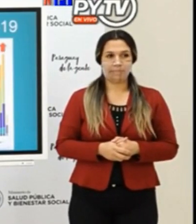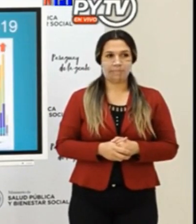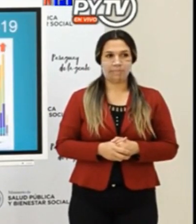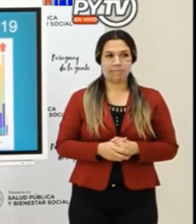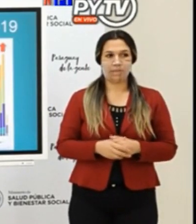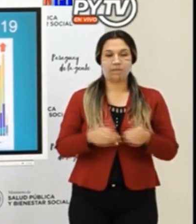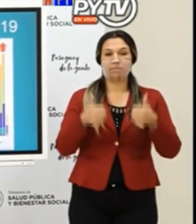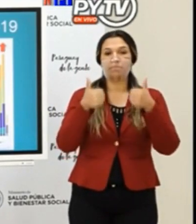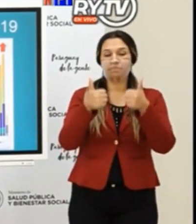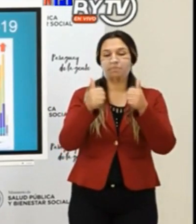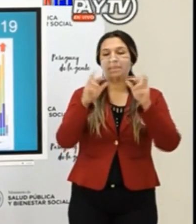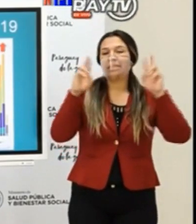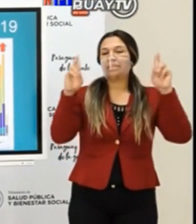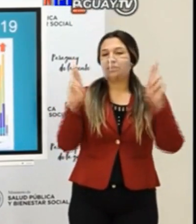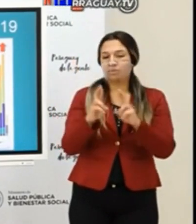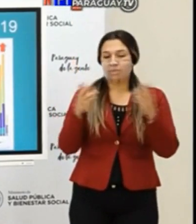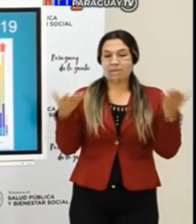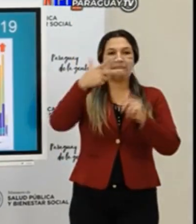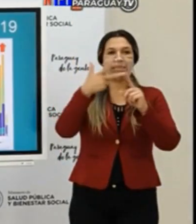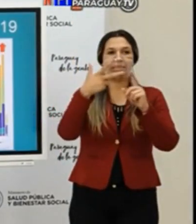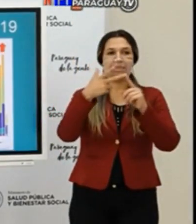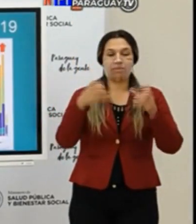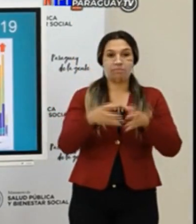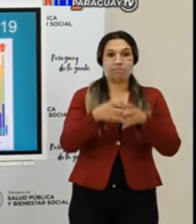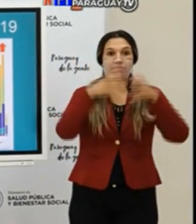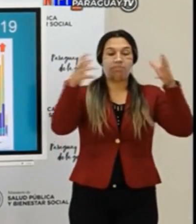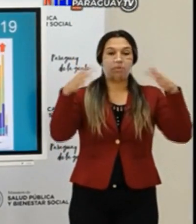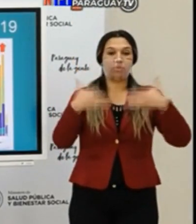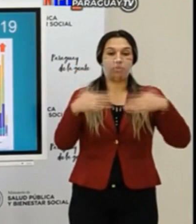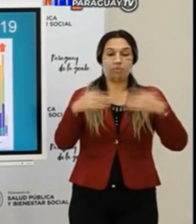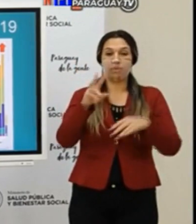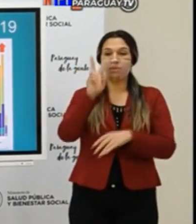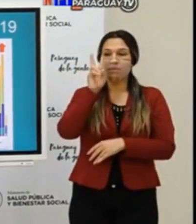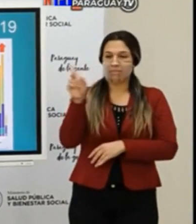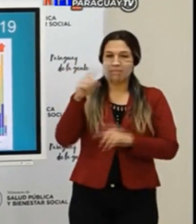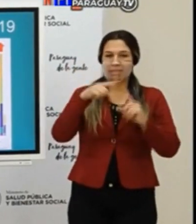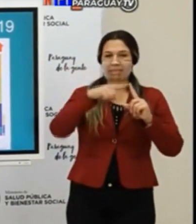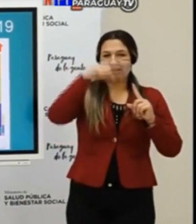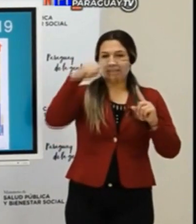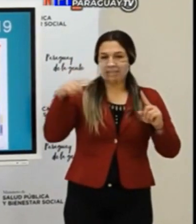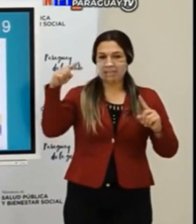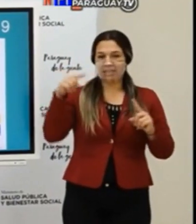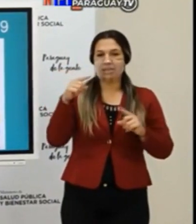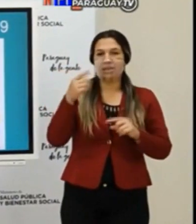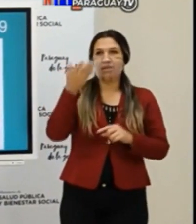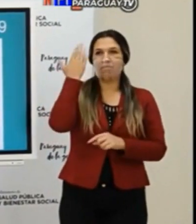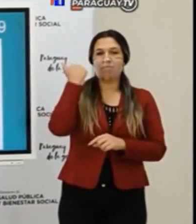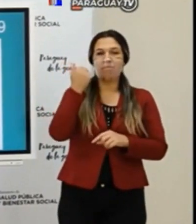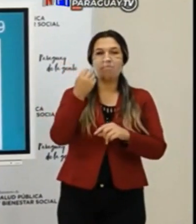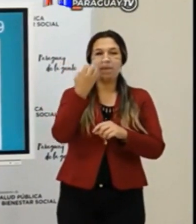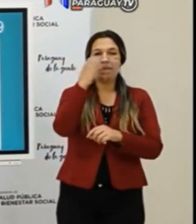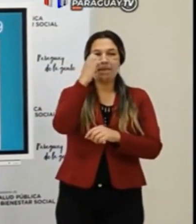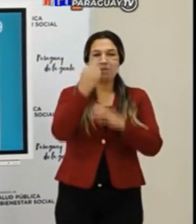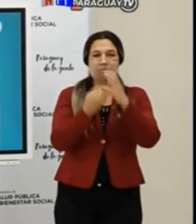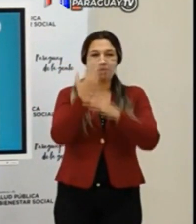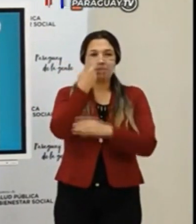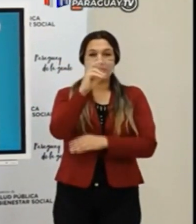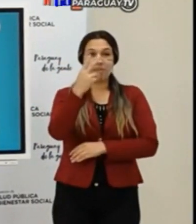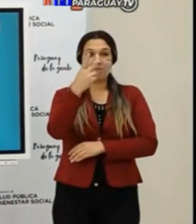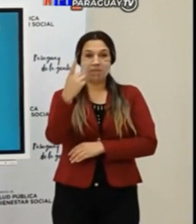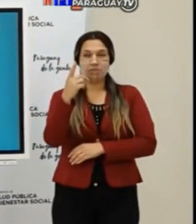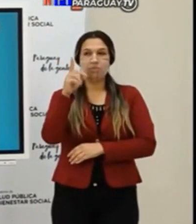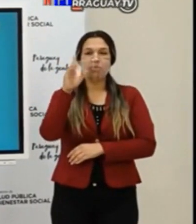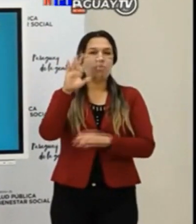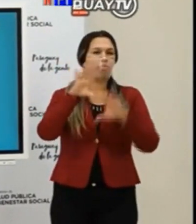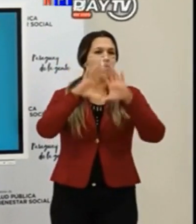Bueno, a manera de resumen, la situación anivante. Fíjense, después de lo que fue principio de año, que se dio un descenso importante en